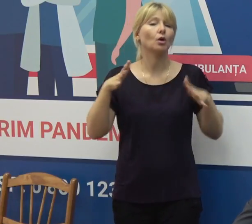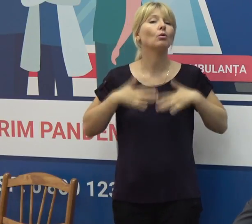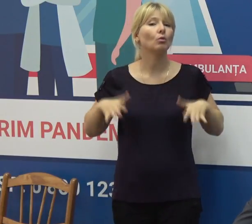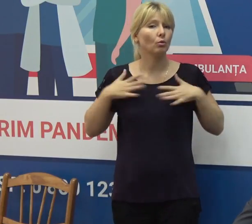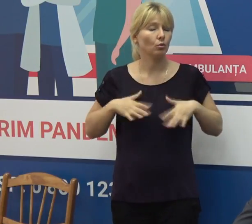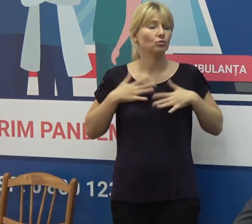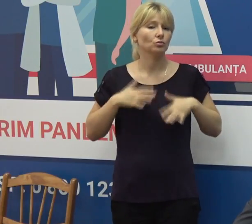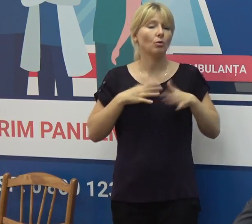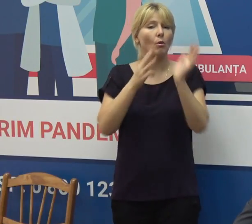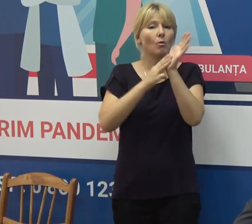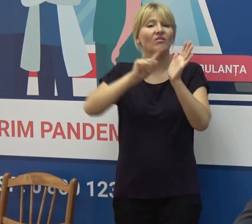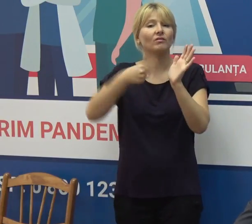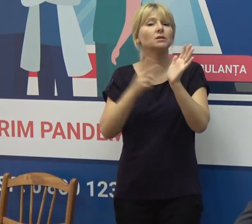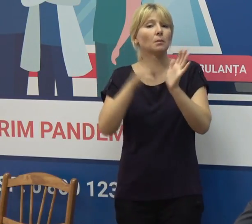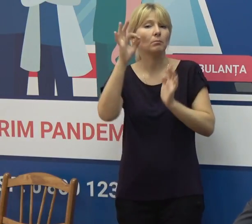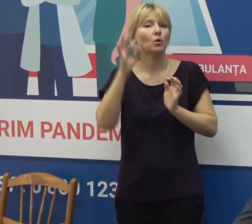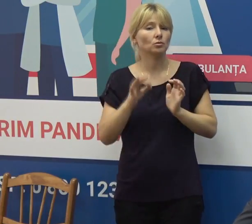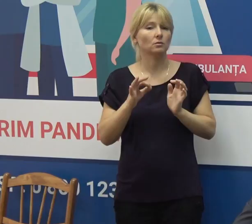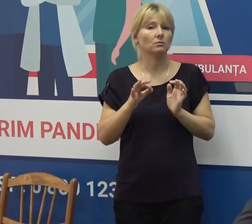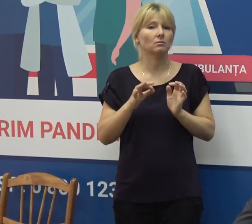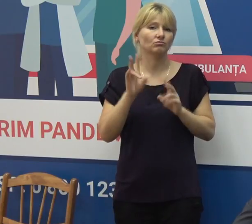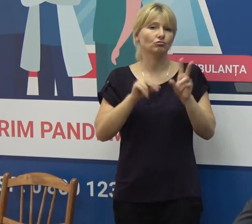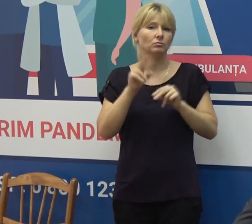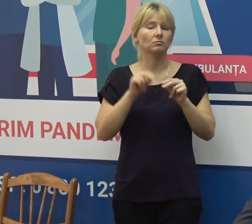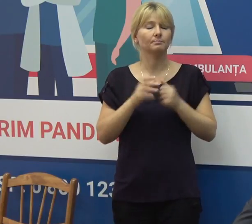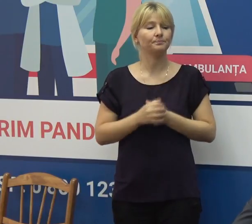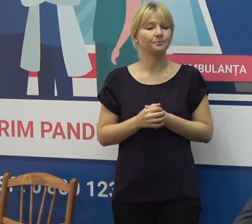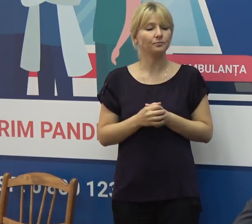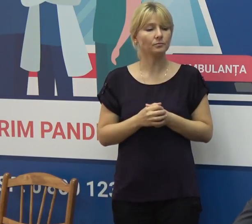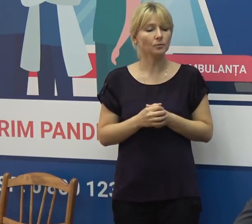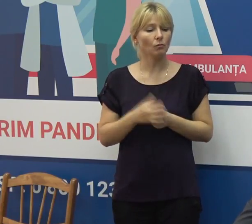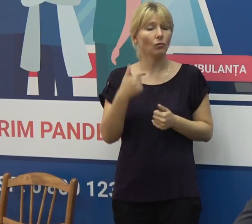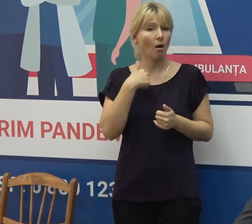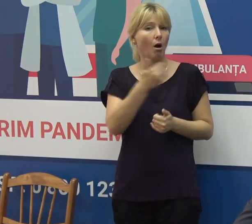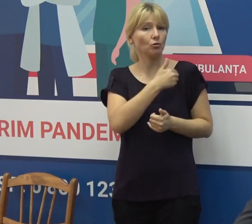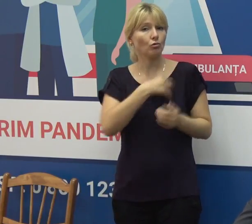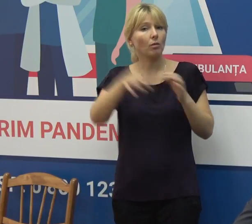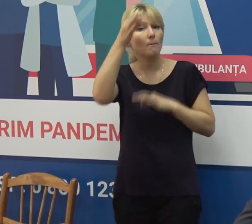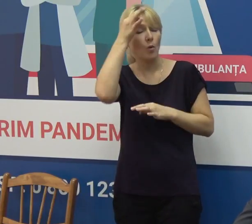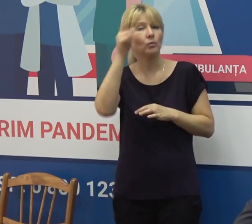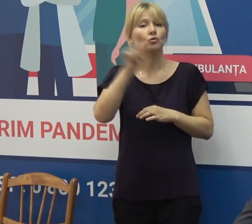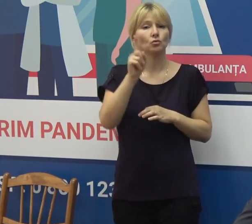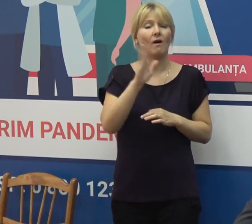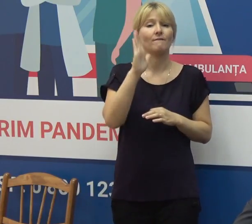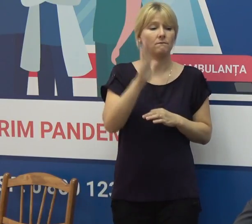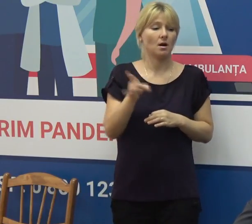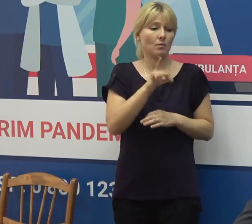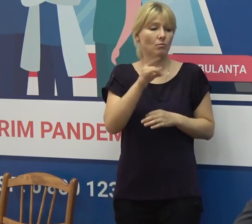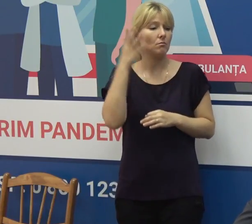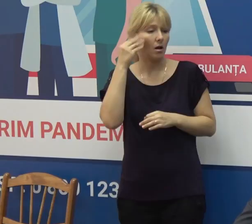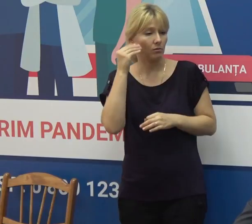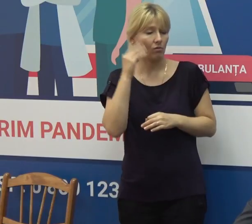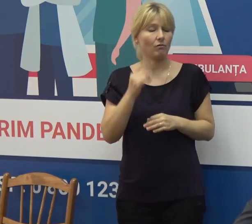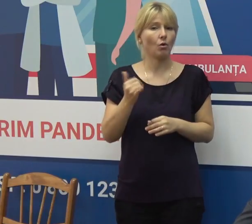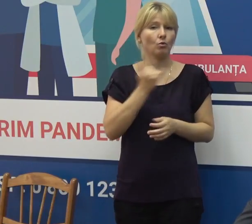8,7% în rata de acoperire națională. Amintim că pe teritoriul țării sunt împlăsate în